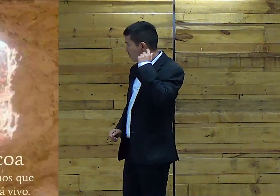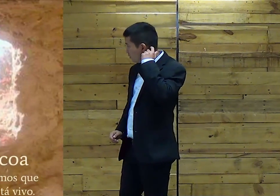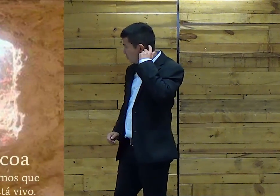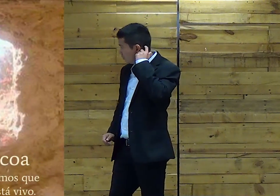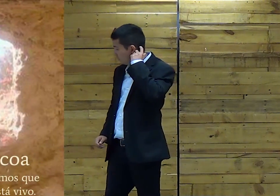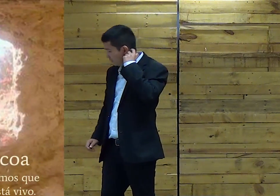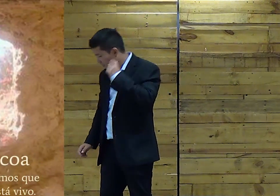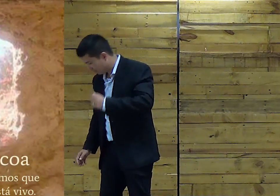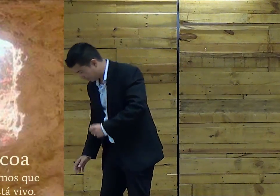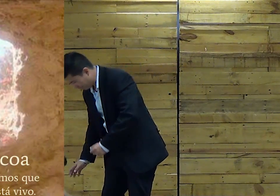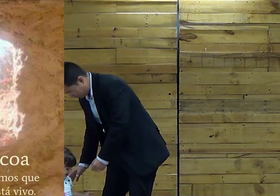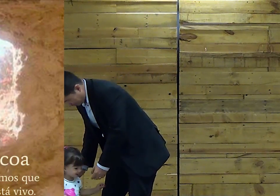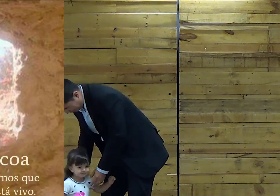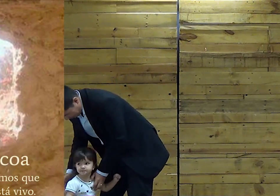Volta ali um pouquinho